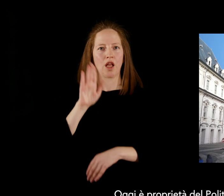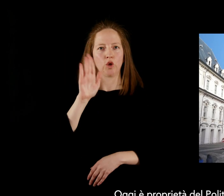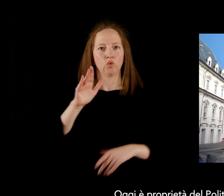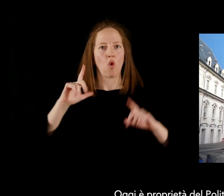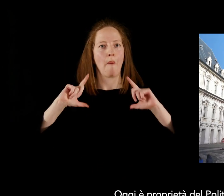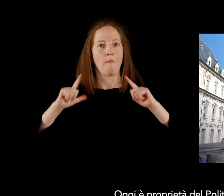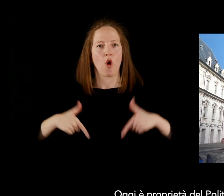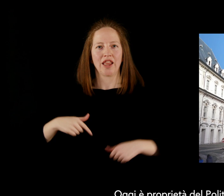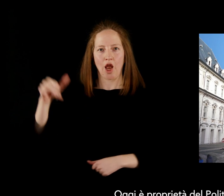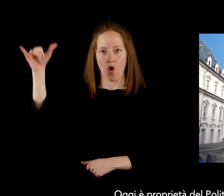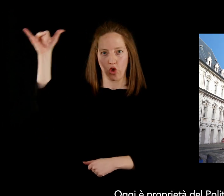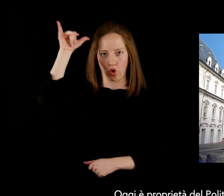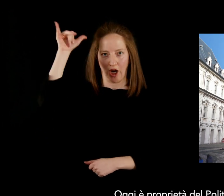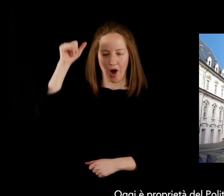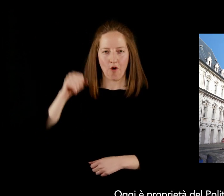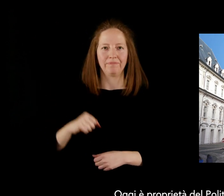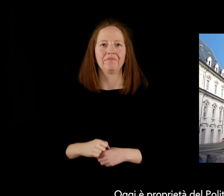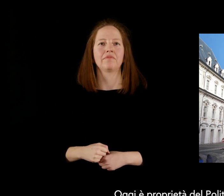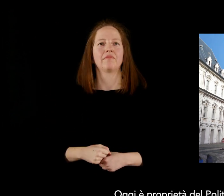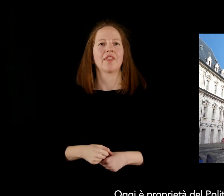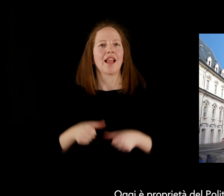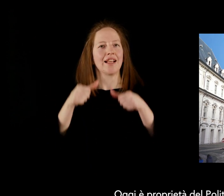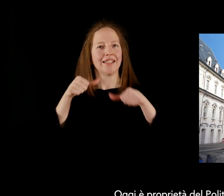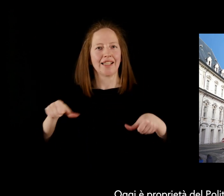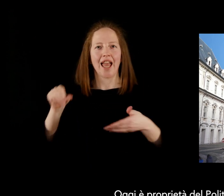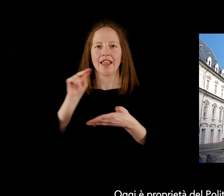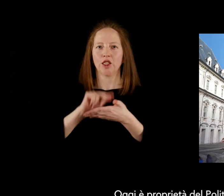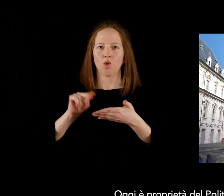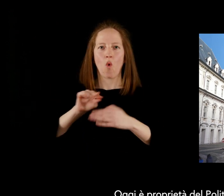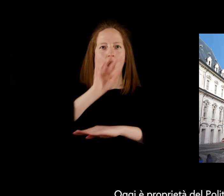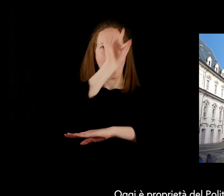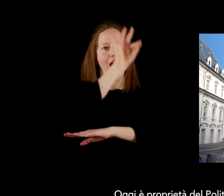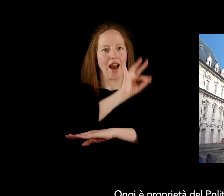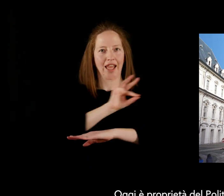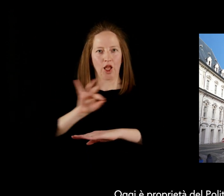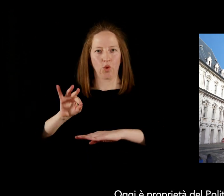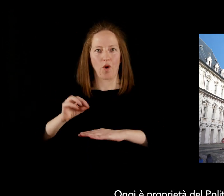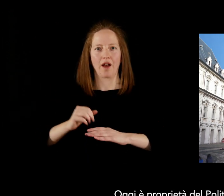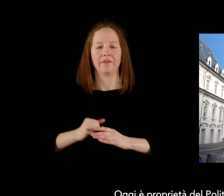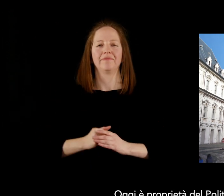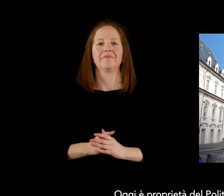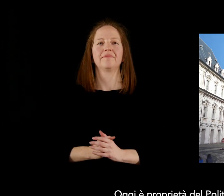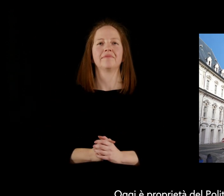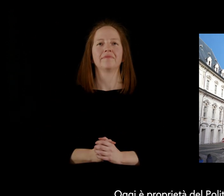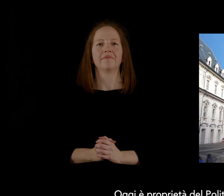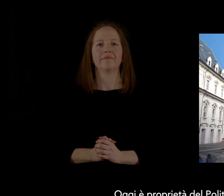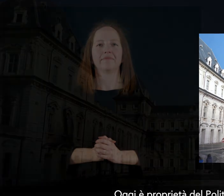Oggi è proprietà del Politecnico di Torino e sede della Scuola di Architettura.